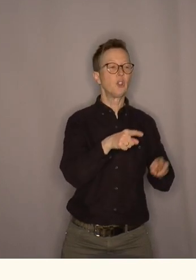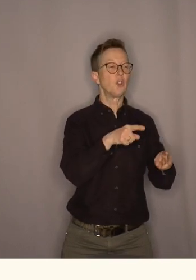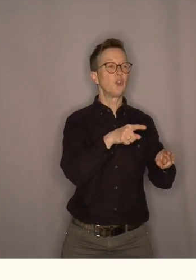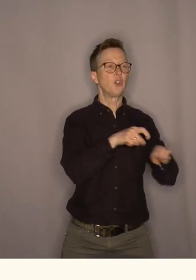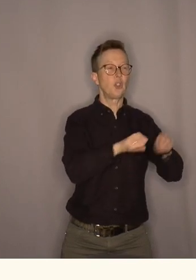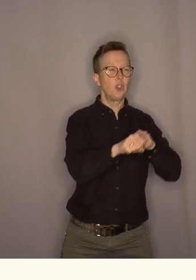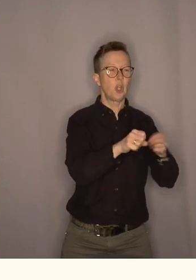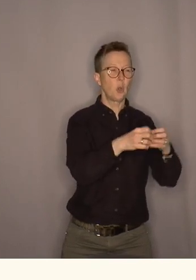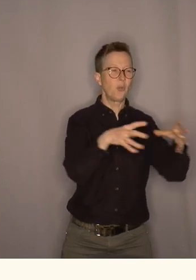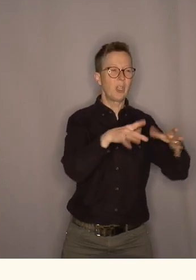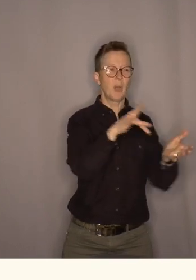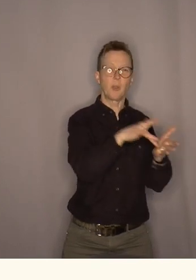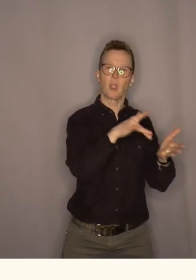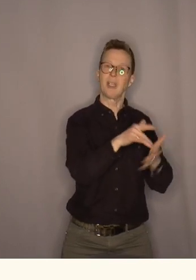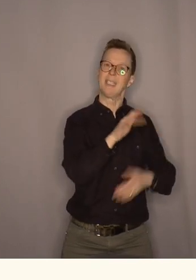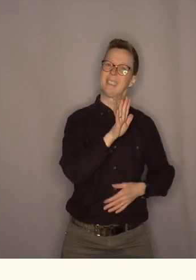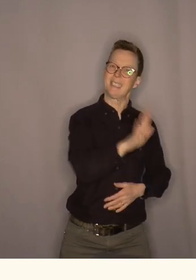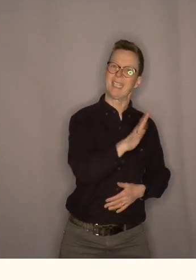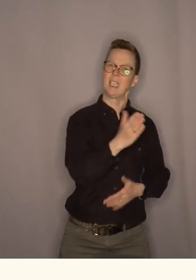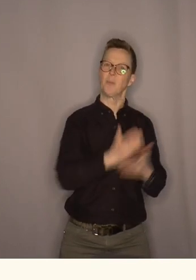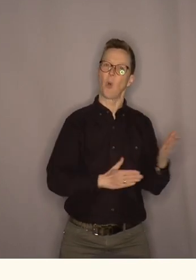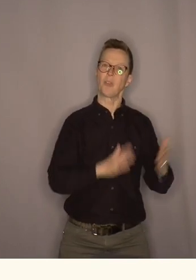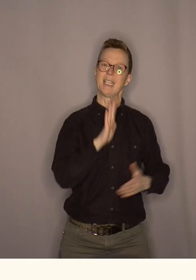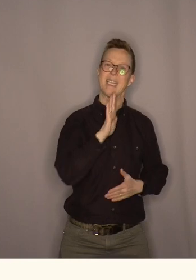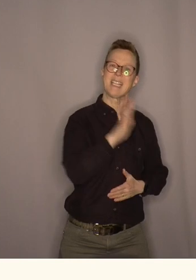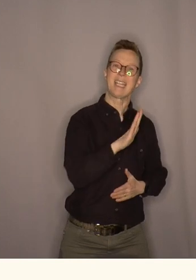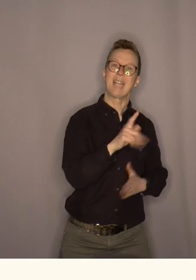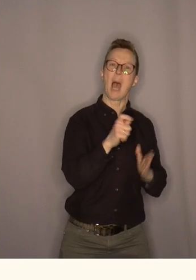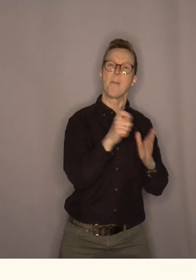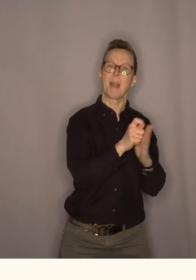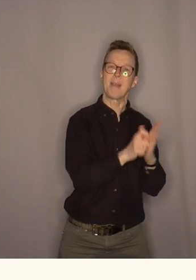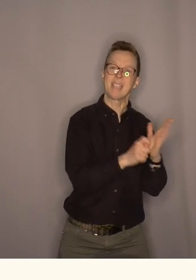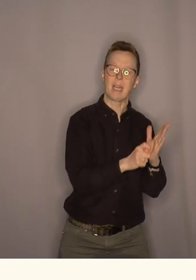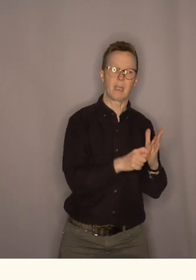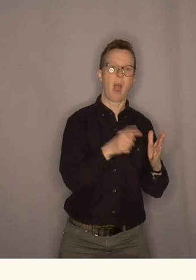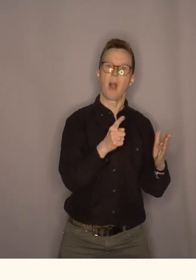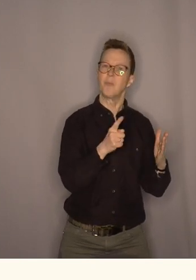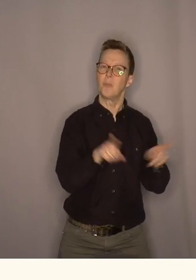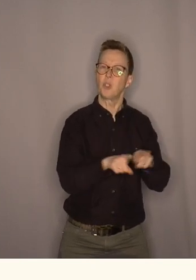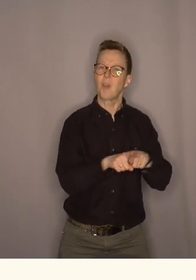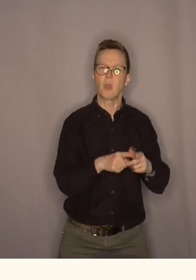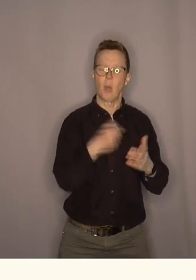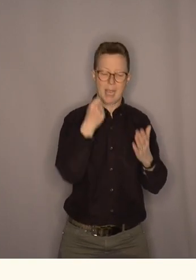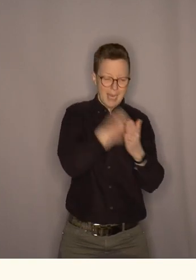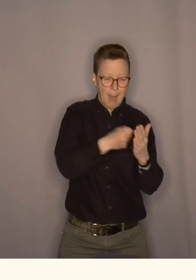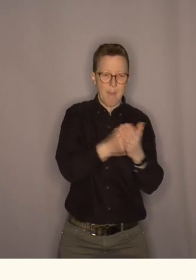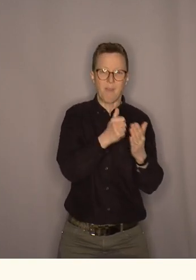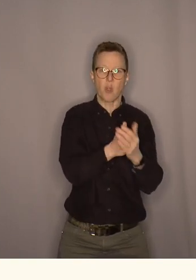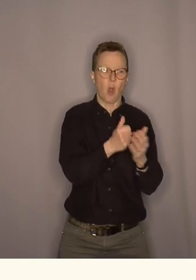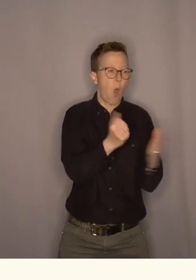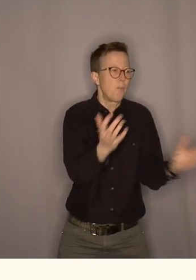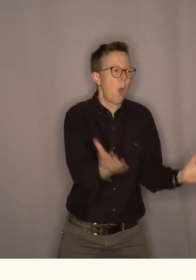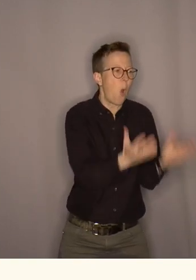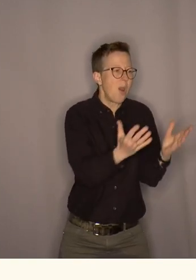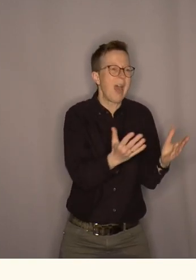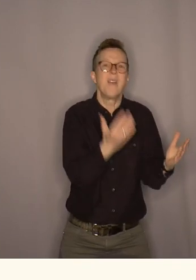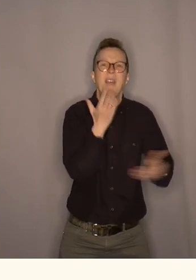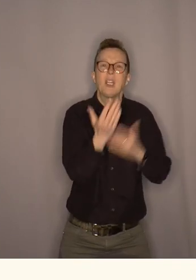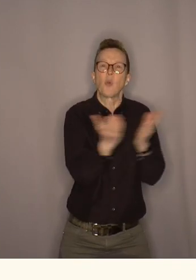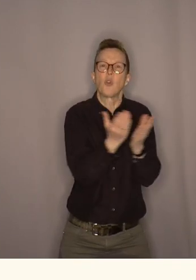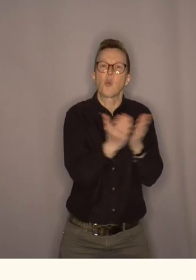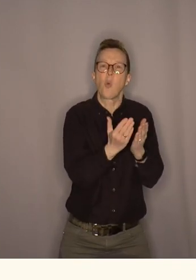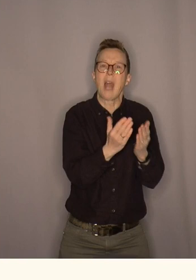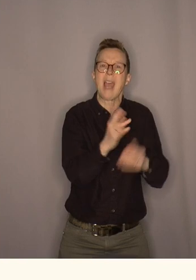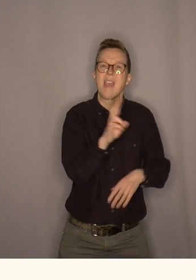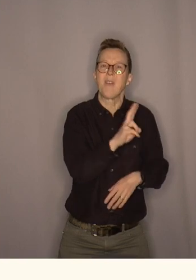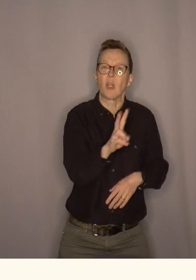utvikler byen på byens egne premisser det betyr at de kjemper for å beholde hele videregående skolen i Varde de